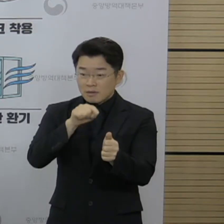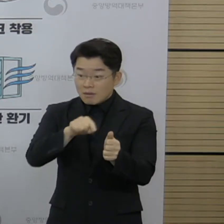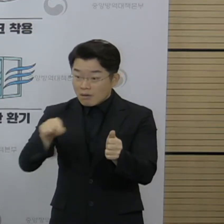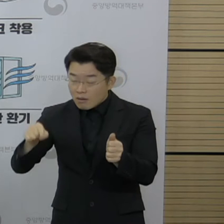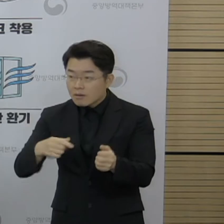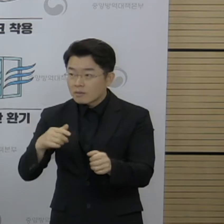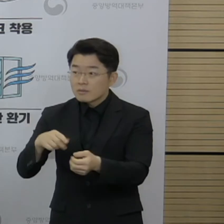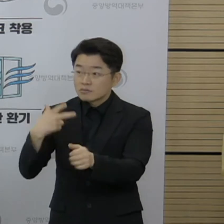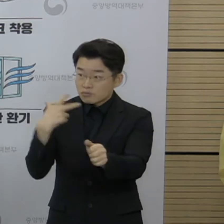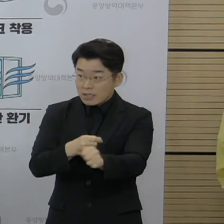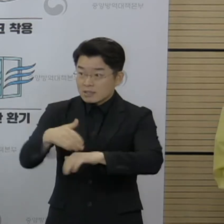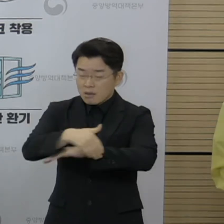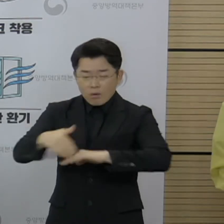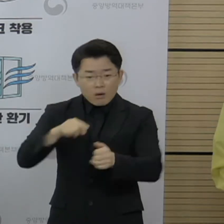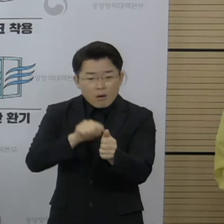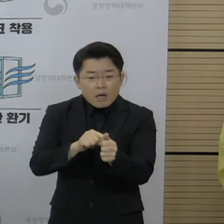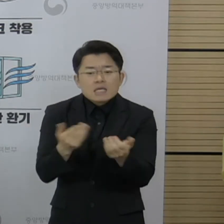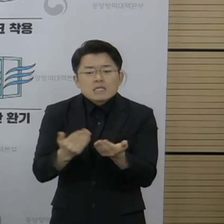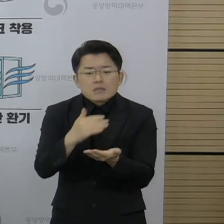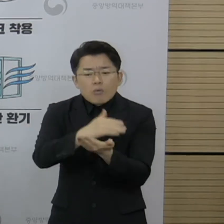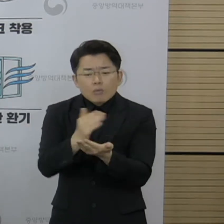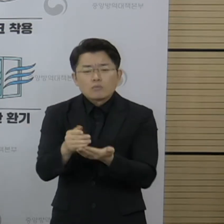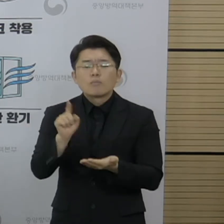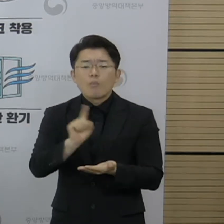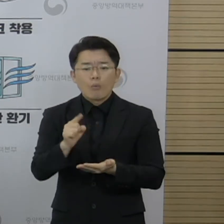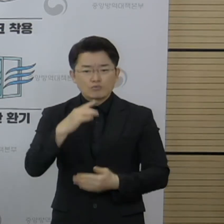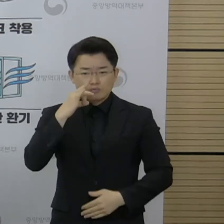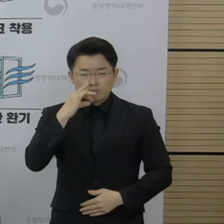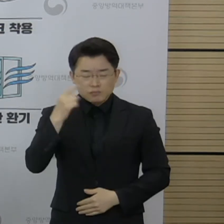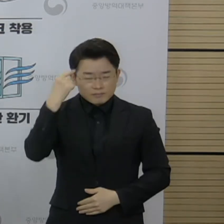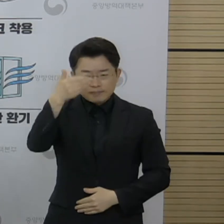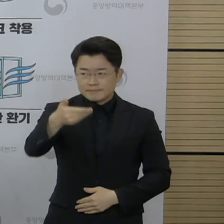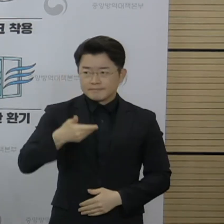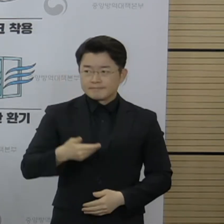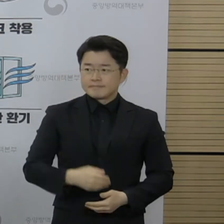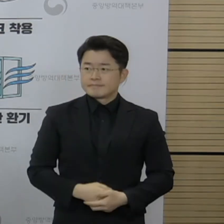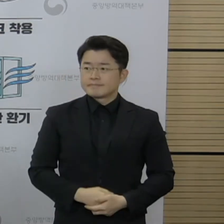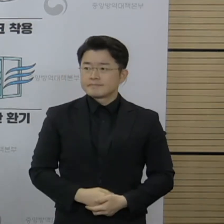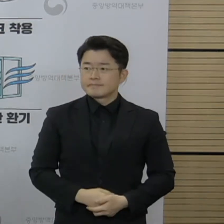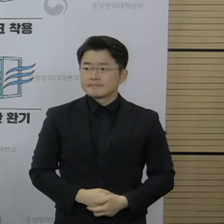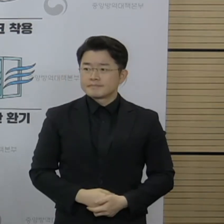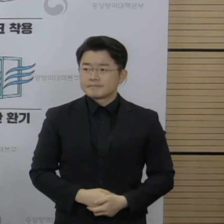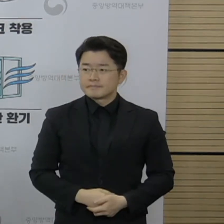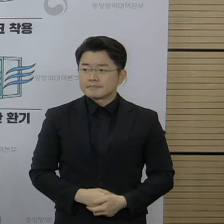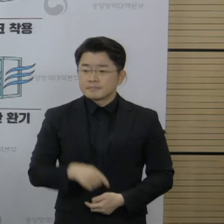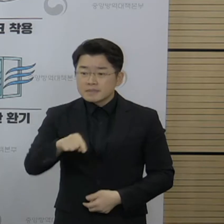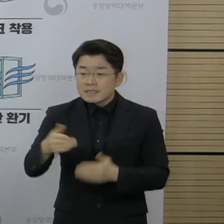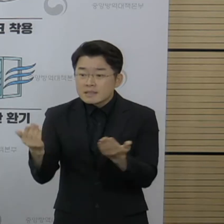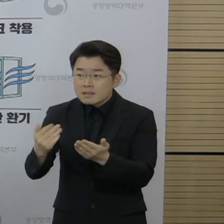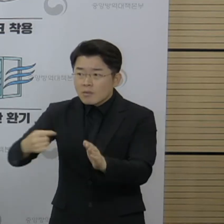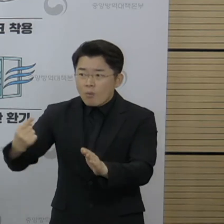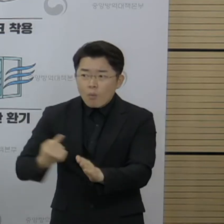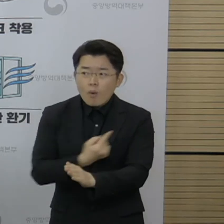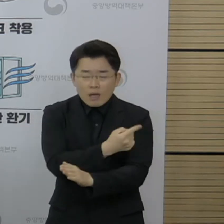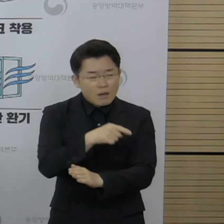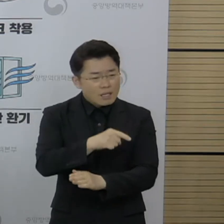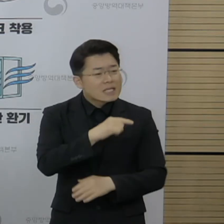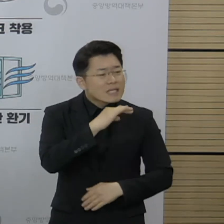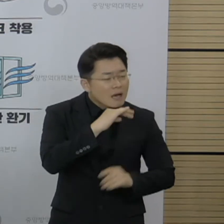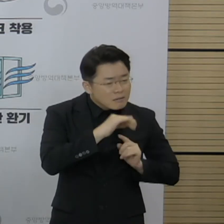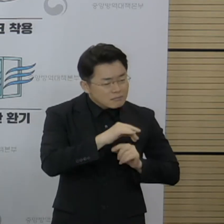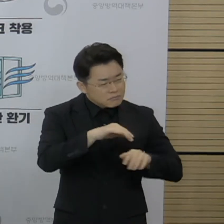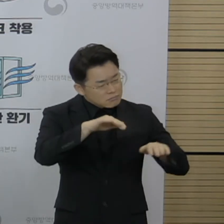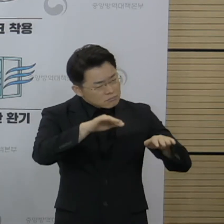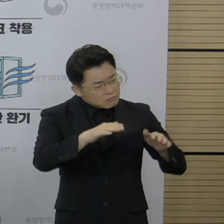구체적으로 어떤 직종이 여기에 포함되는 것인지 궁금하다고 질문 주셨습니다. 직종 외에 연령에